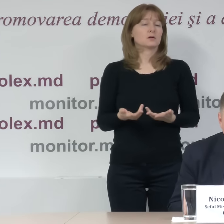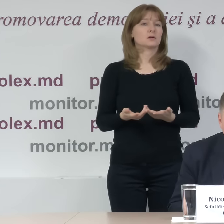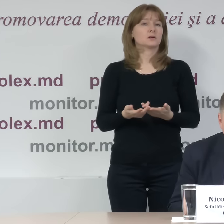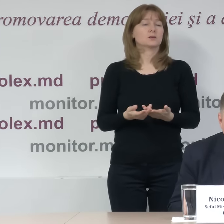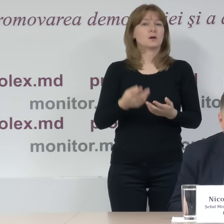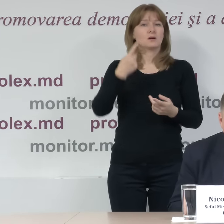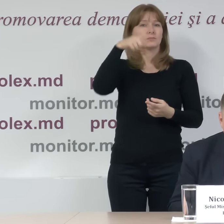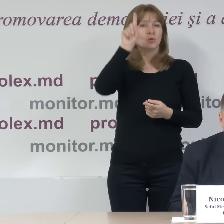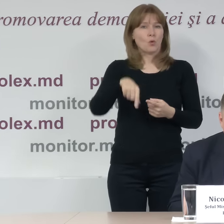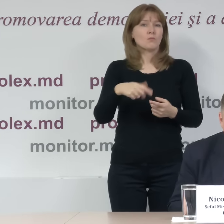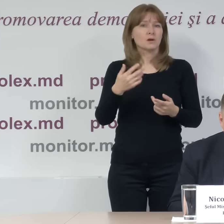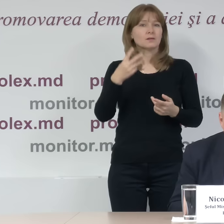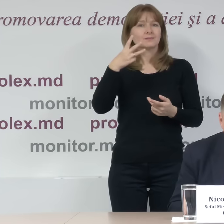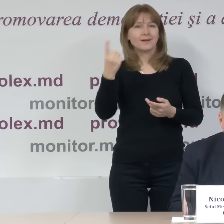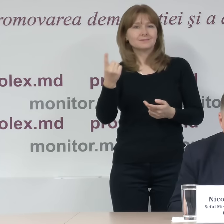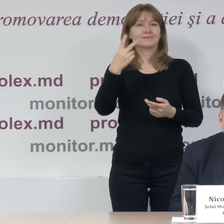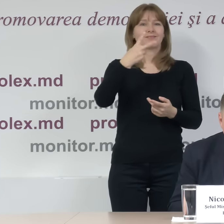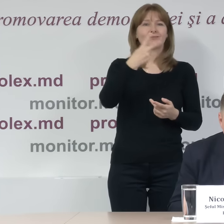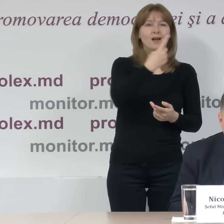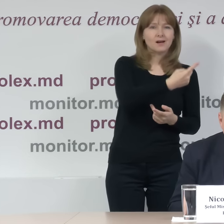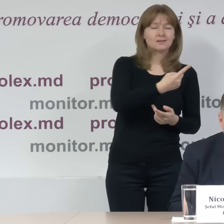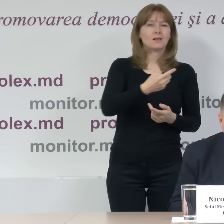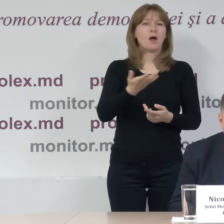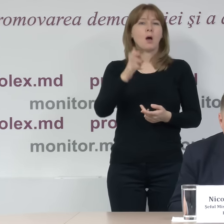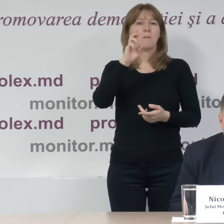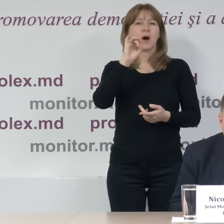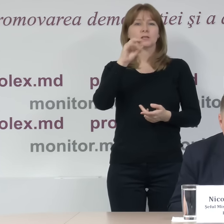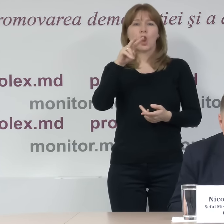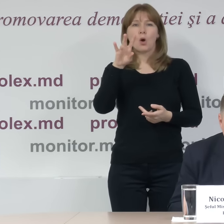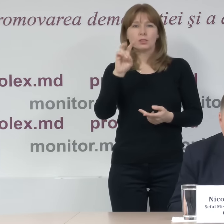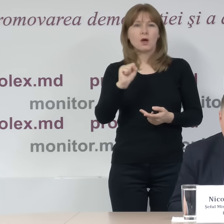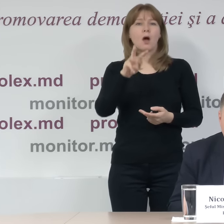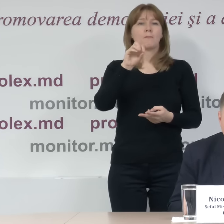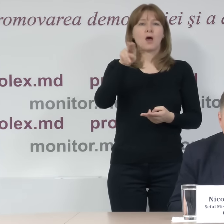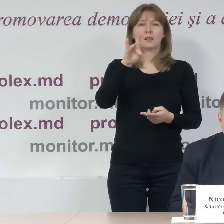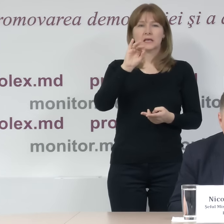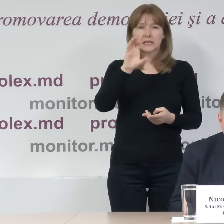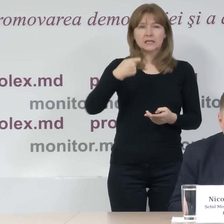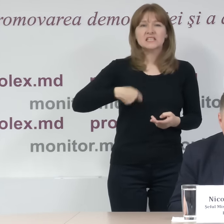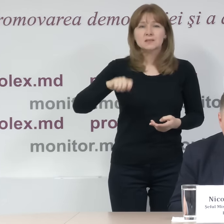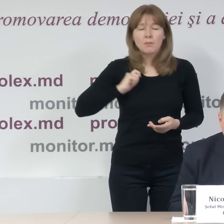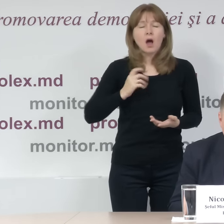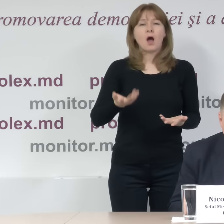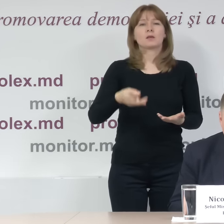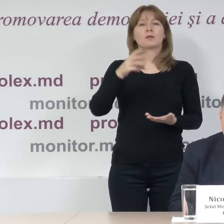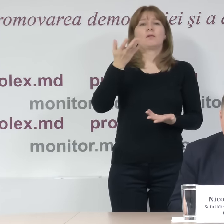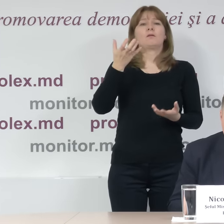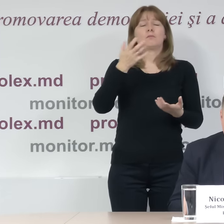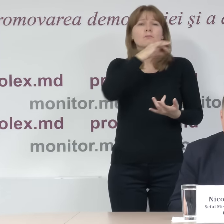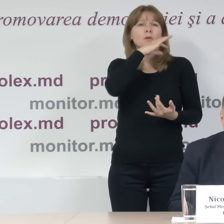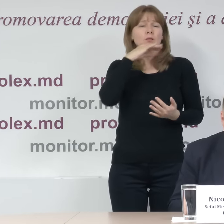secția 28, iarăși, Paris, Barcelona, 201, Madrid, 199, Manchester, 163